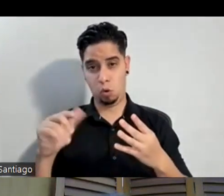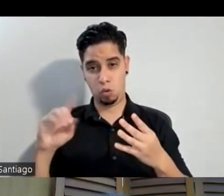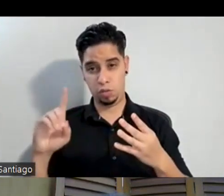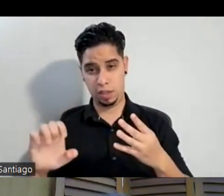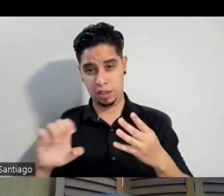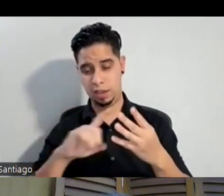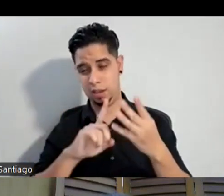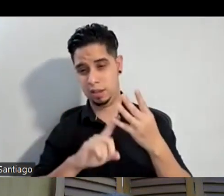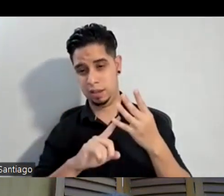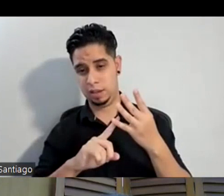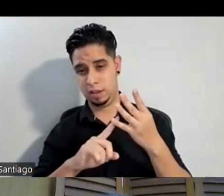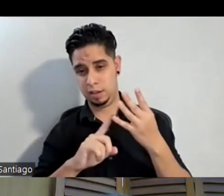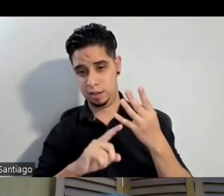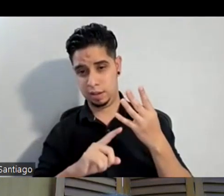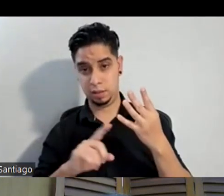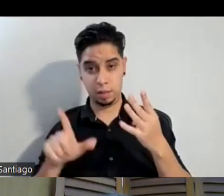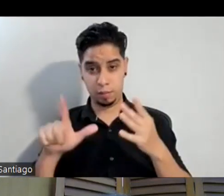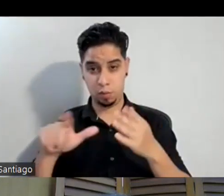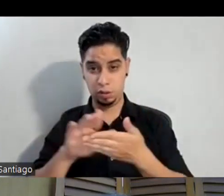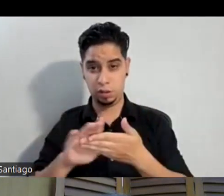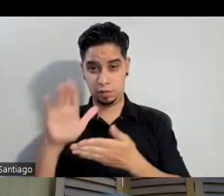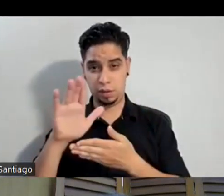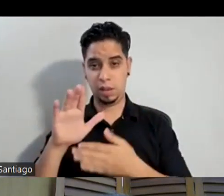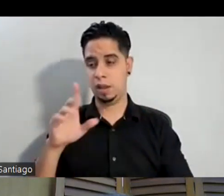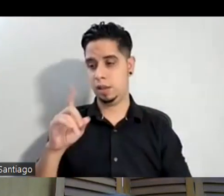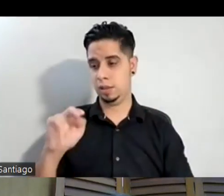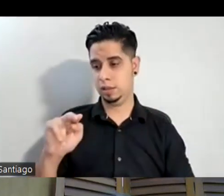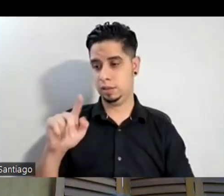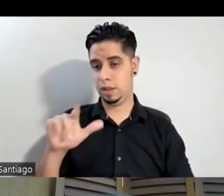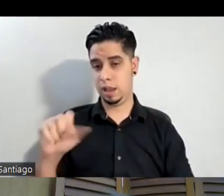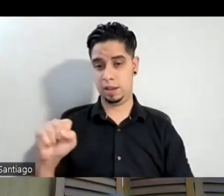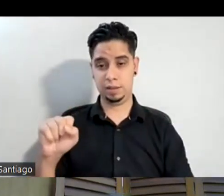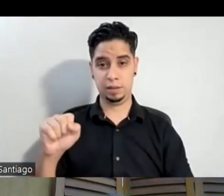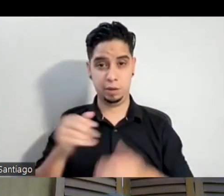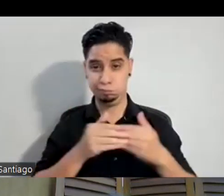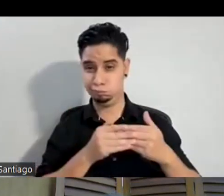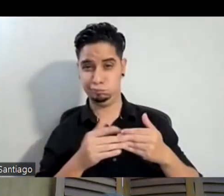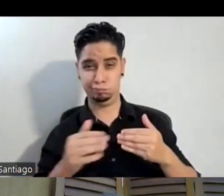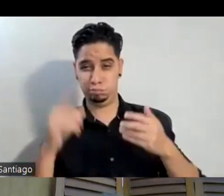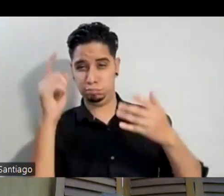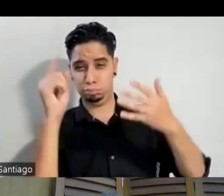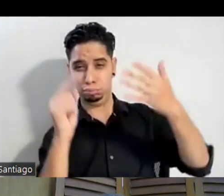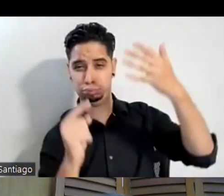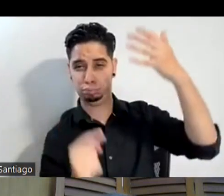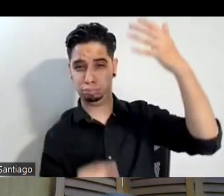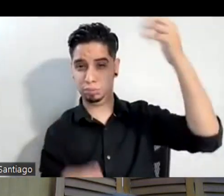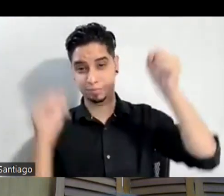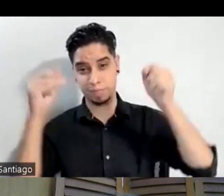después en la Universidad Insaya y por ahí un sinnúmero de profesores y